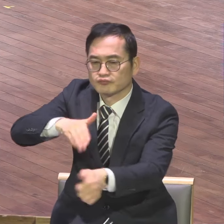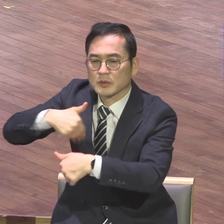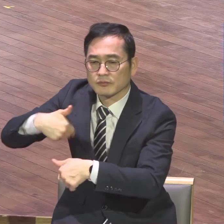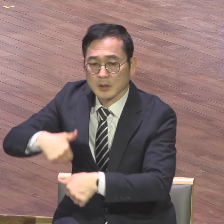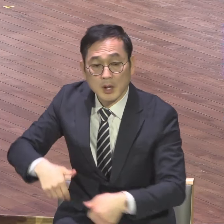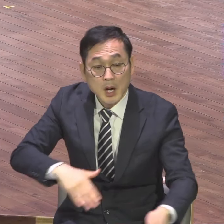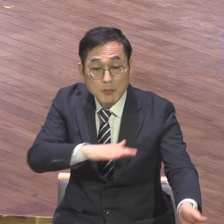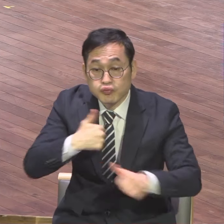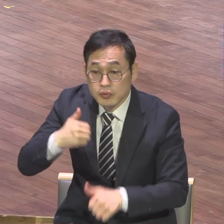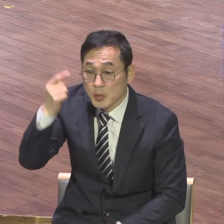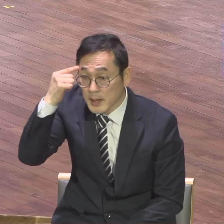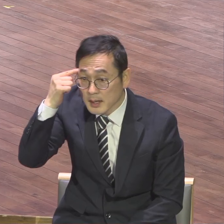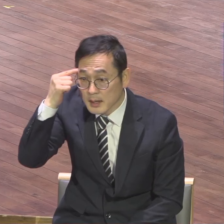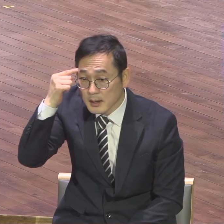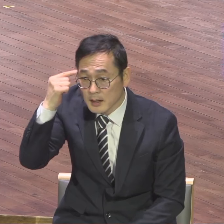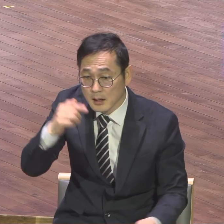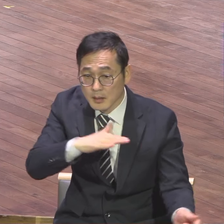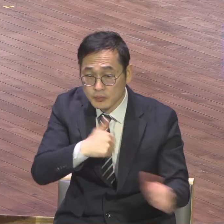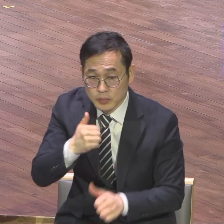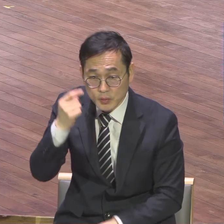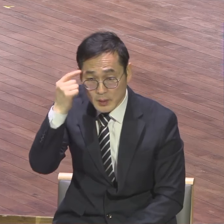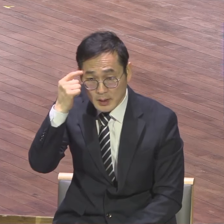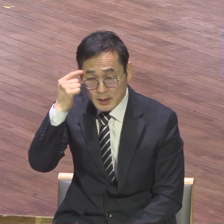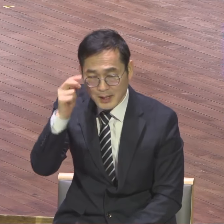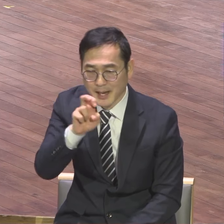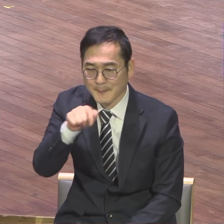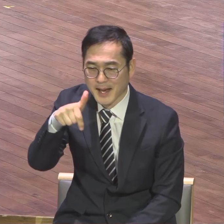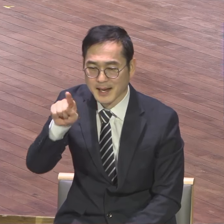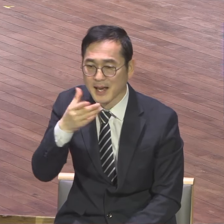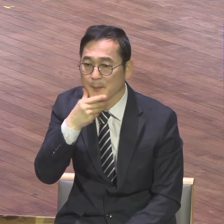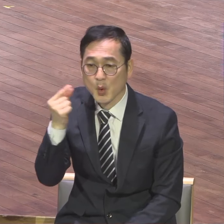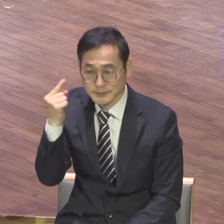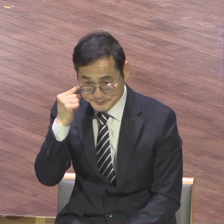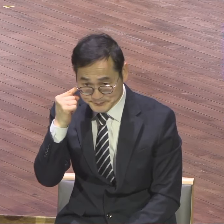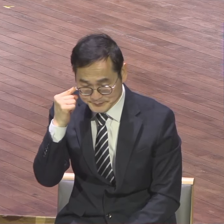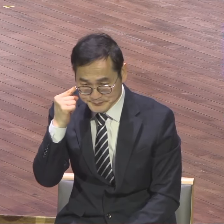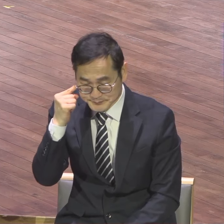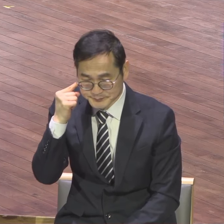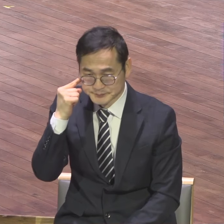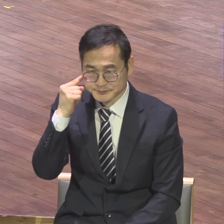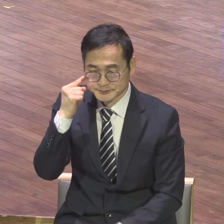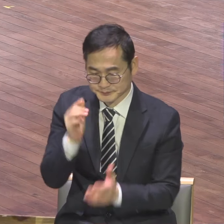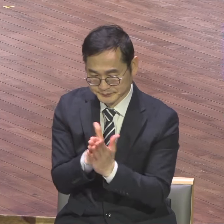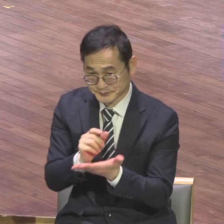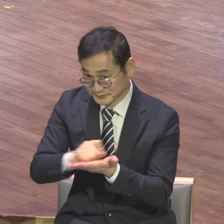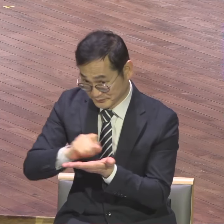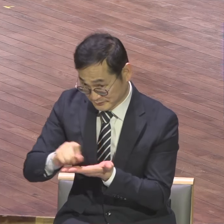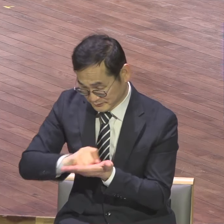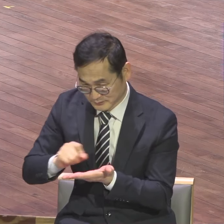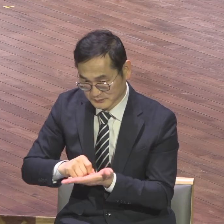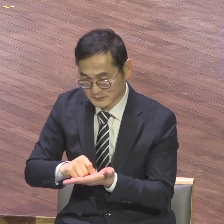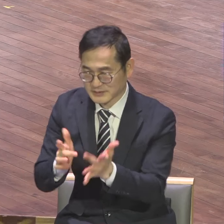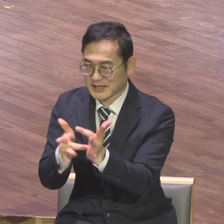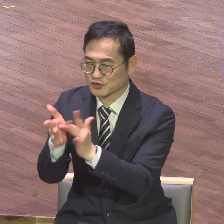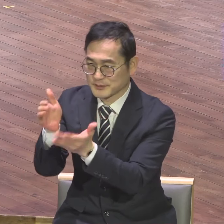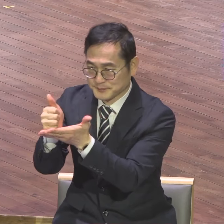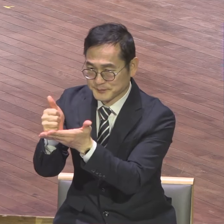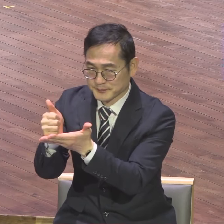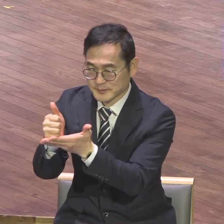자체가 이 마가 보금의 저자 마가는요 예수님의 공생회를 시작하면서 각종